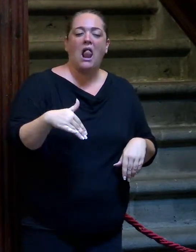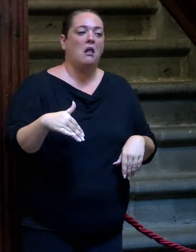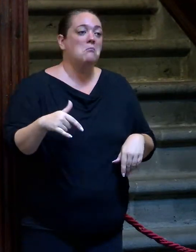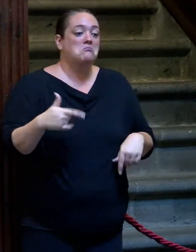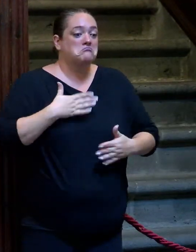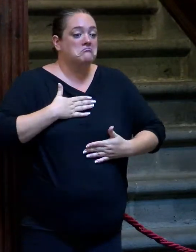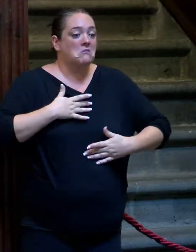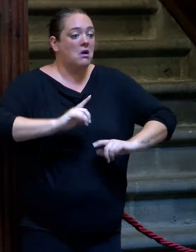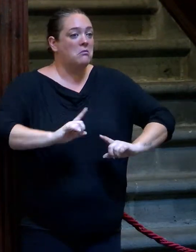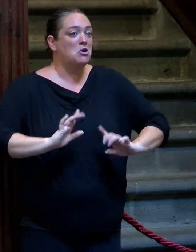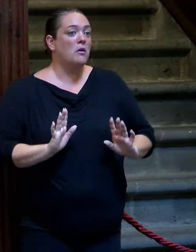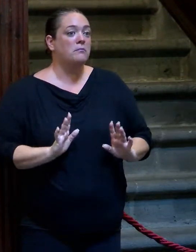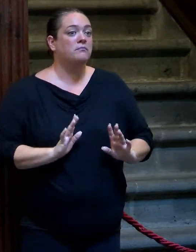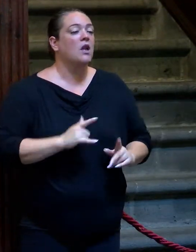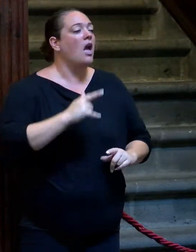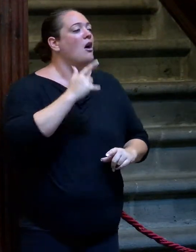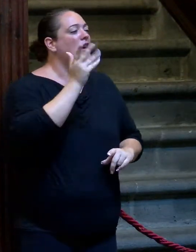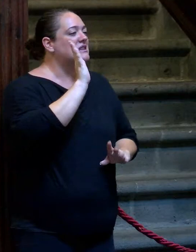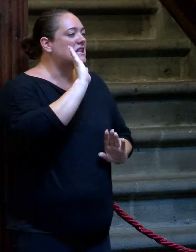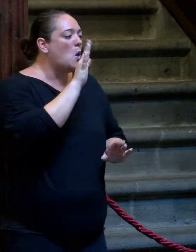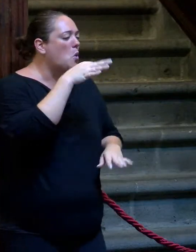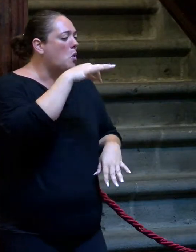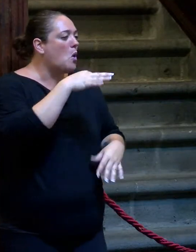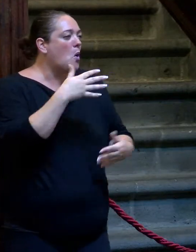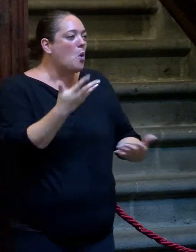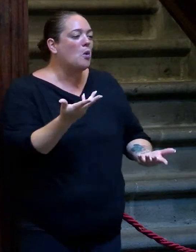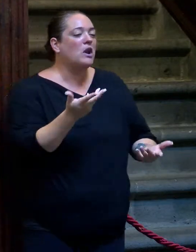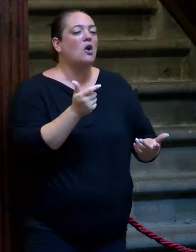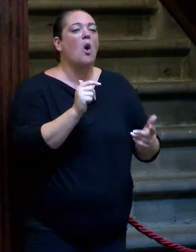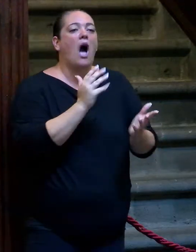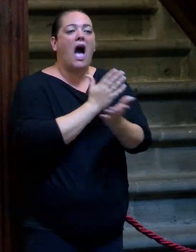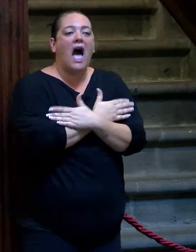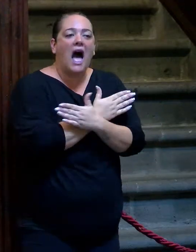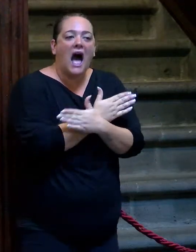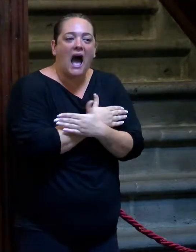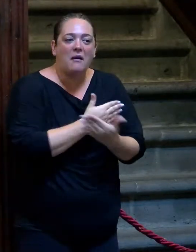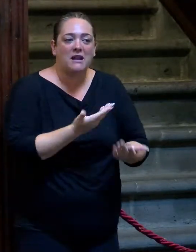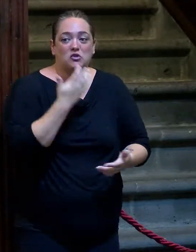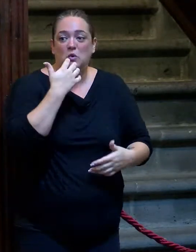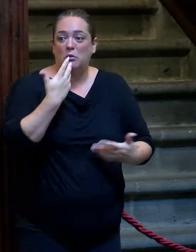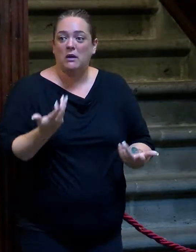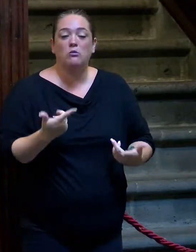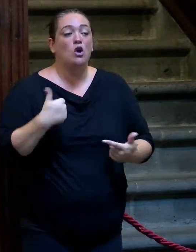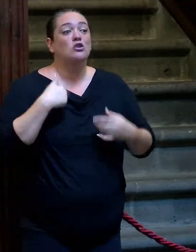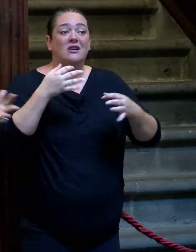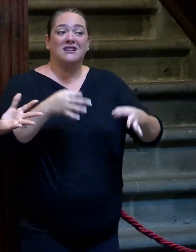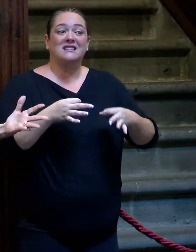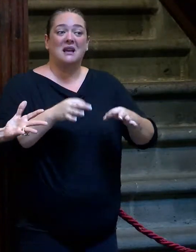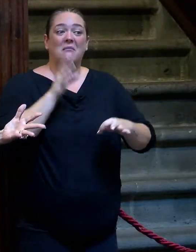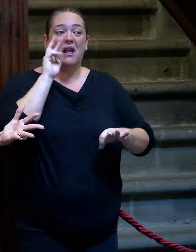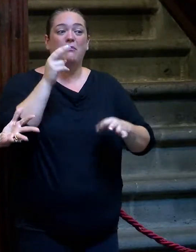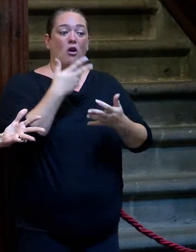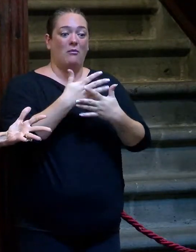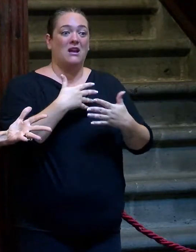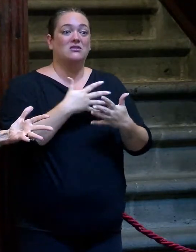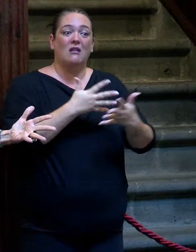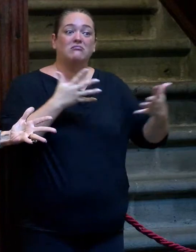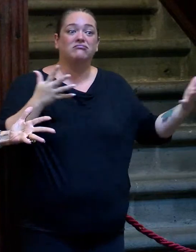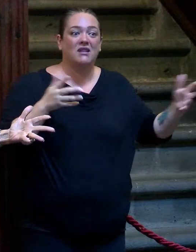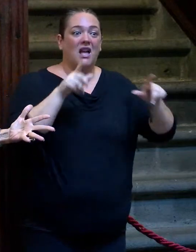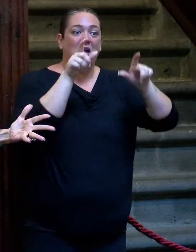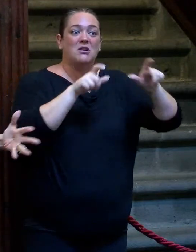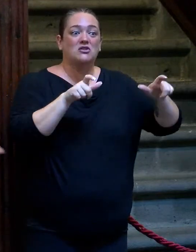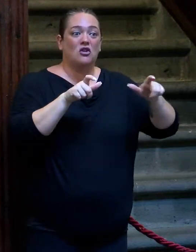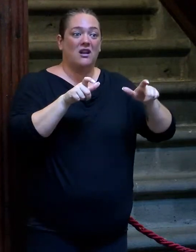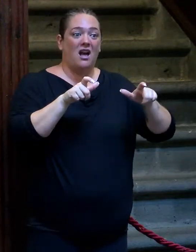A mí no. Es como la comida. Un simple saludo, ¿no? Un simple abrazo para quien me apetece. Mira, yo siempre, cuando veo a alguien venir con los brazos abiertos, el gesto